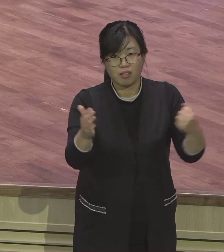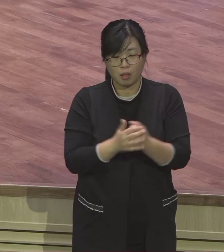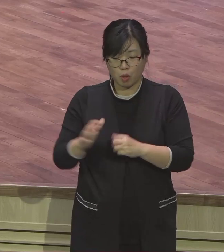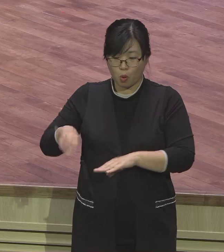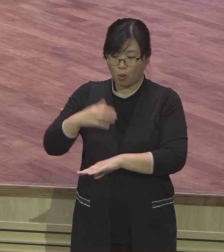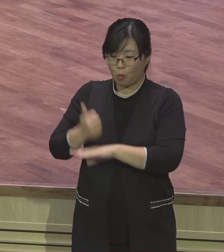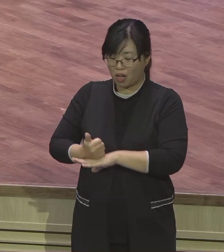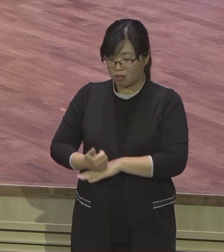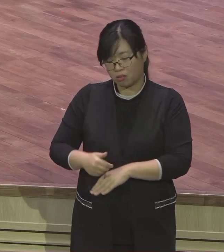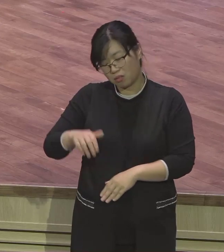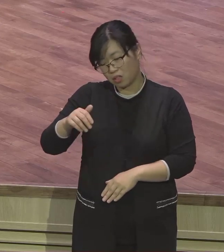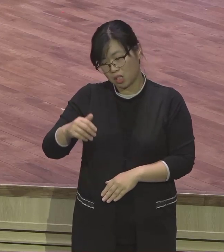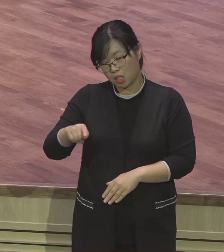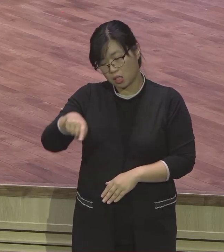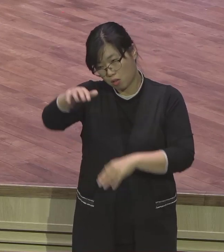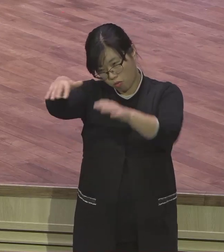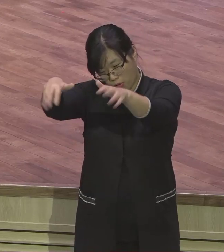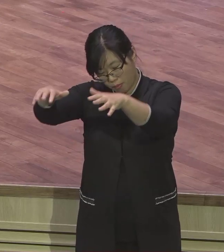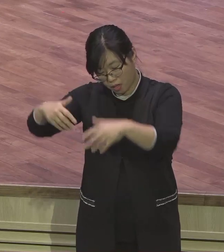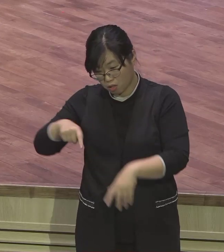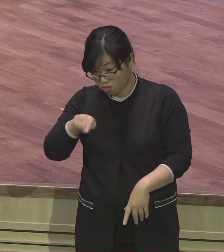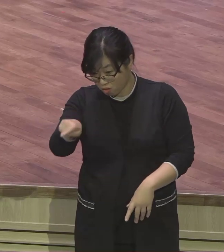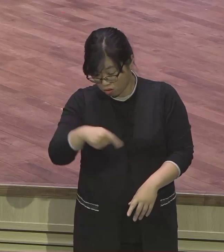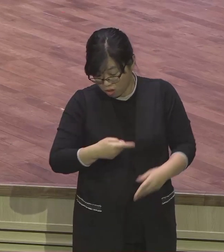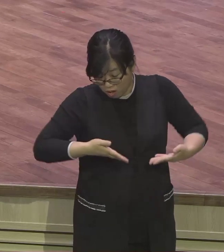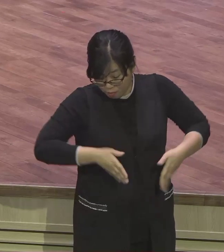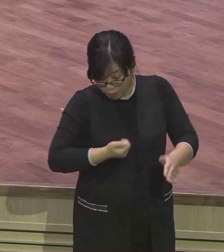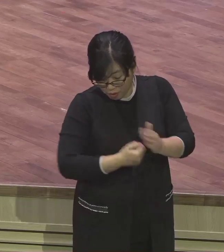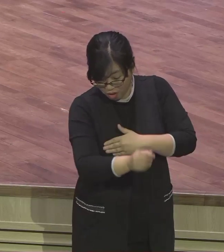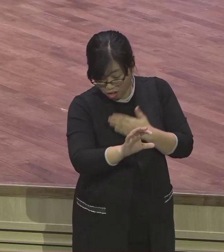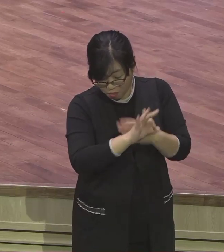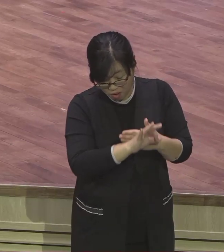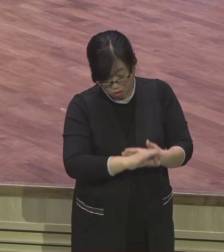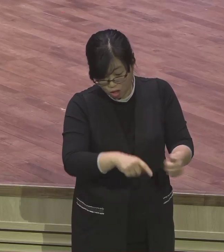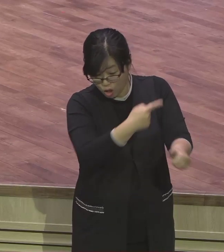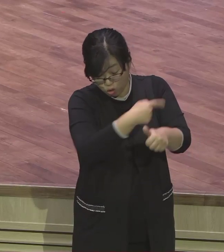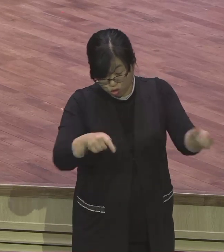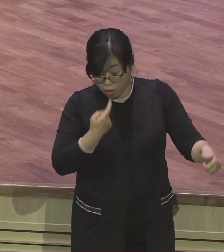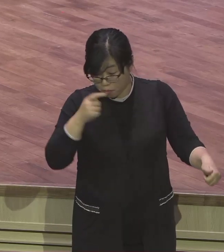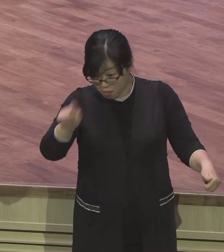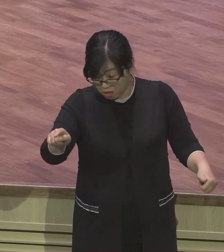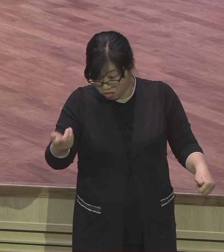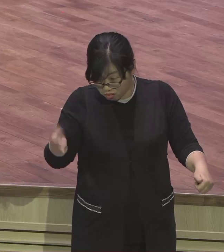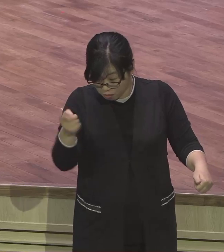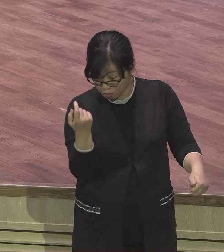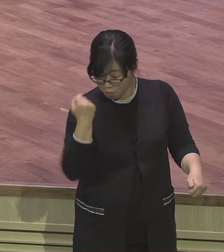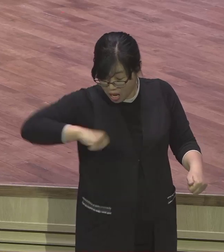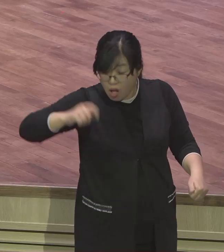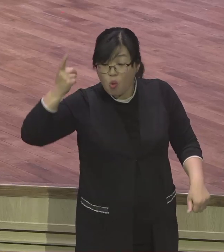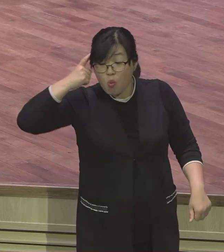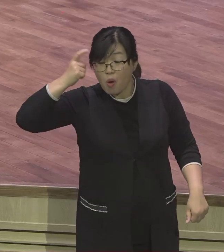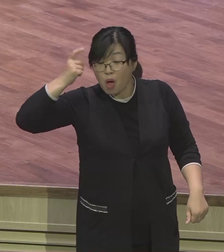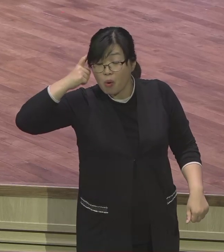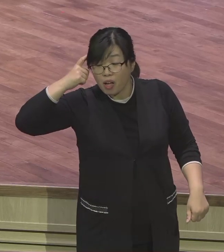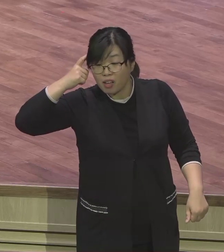어떻게 하냐 하니까 우리들이 와라서 갔더니 이미 나았어요. 이 유대인 여자들 건강해가지고 금방 낳아버렸어요.